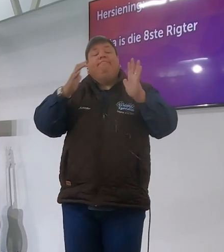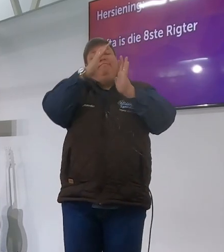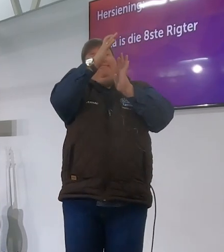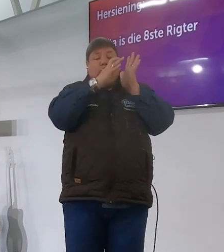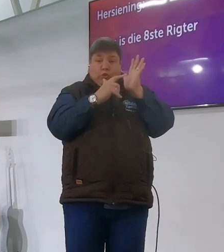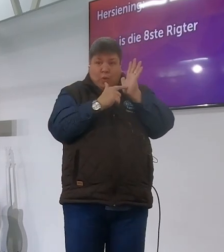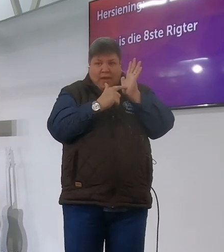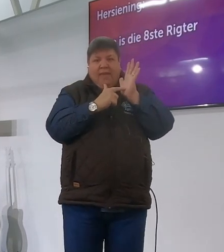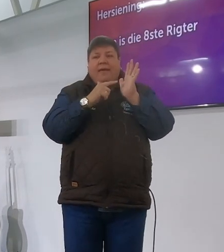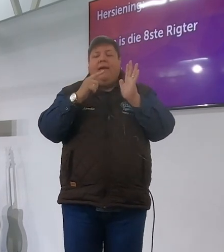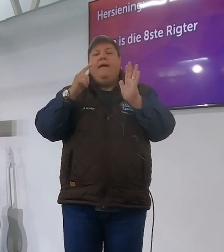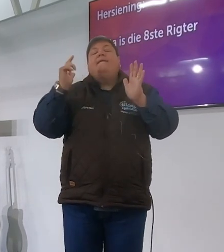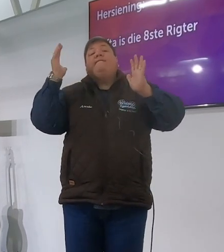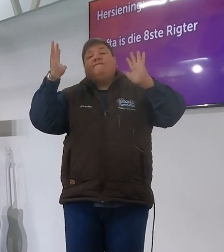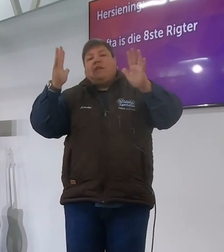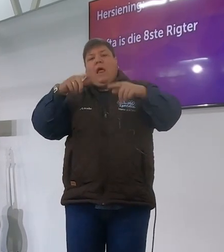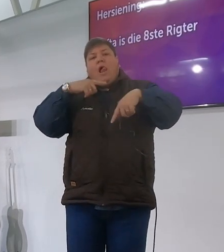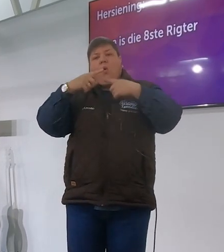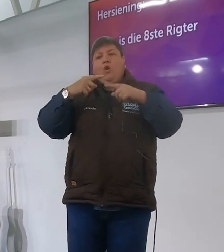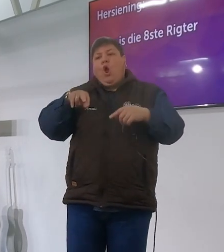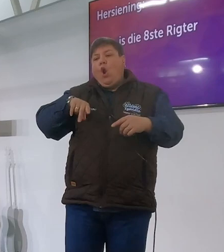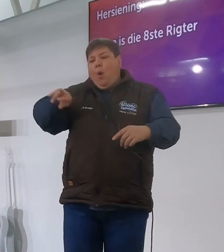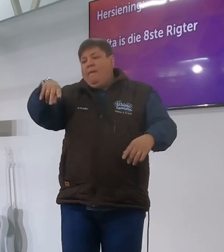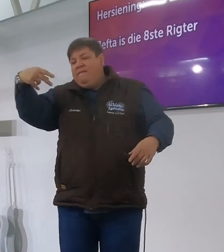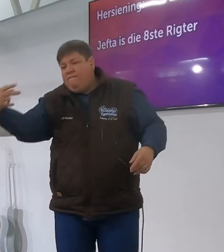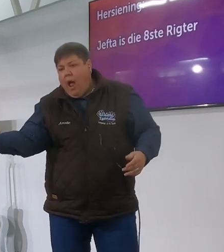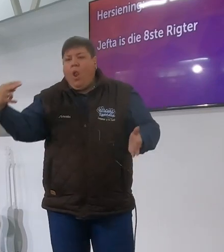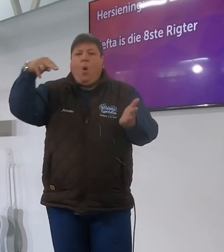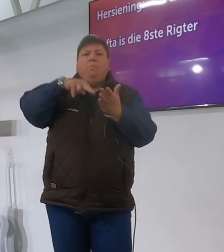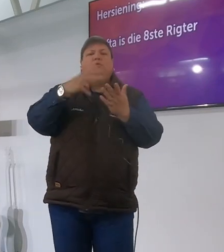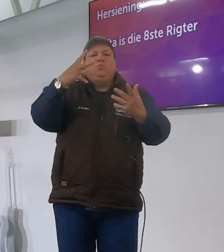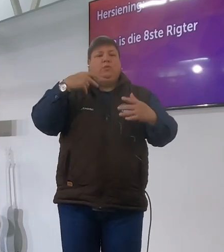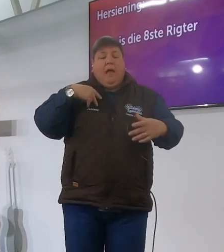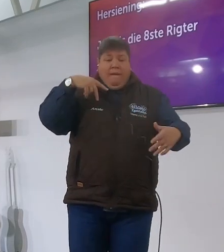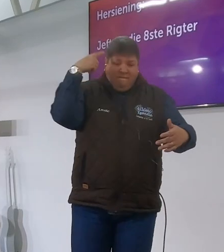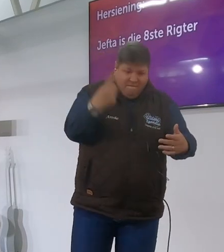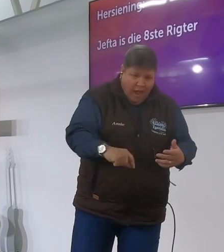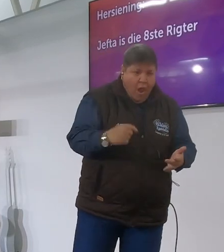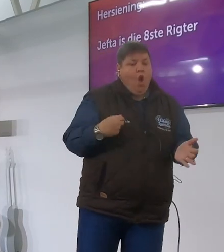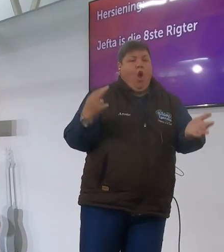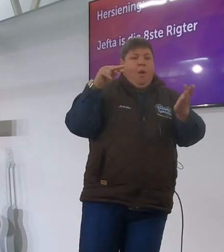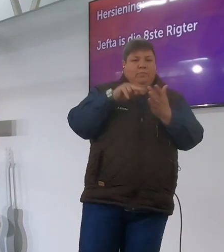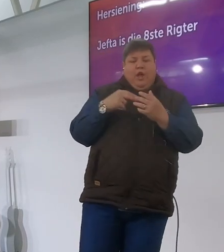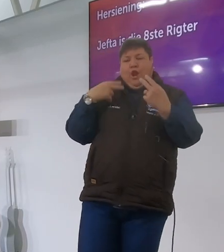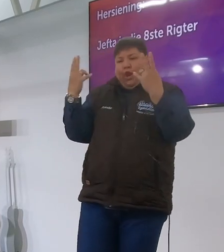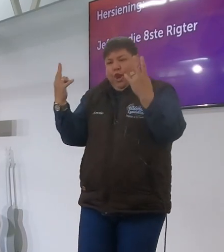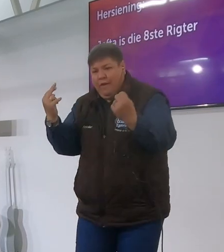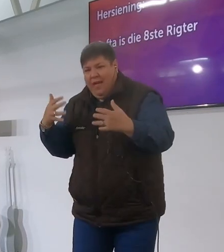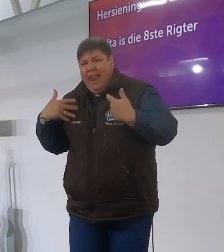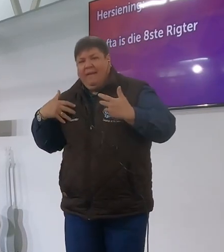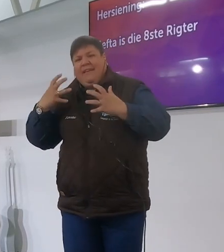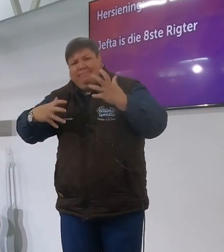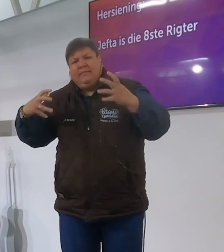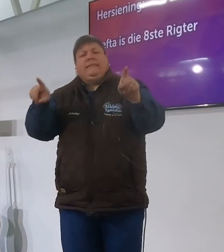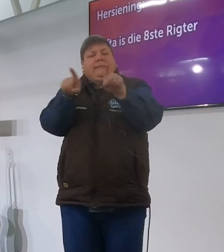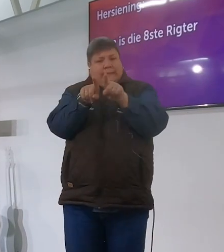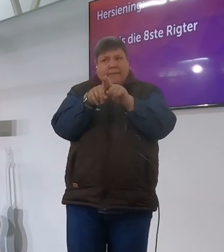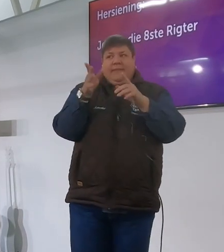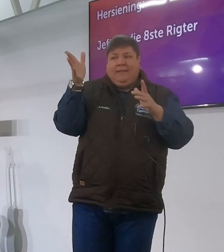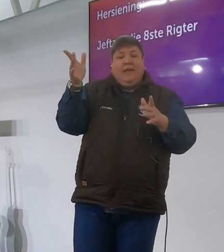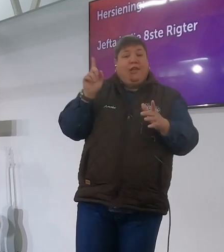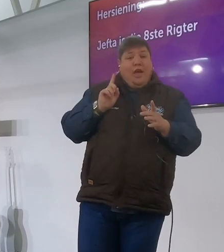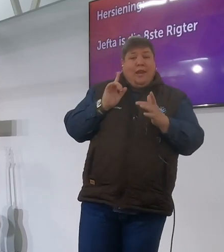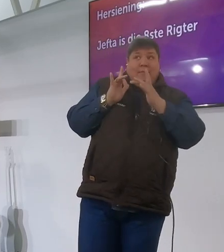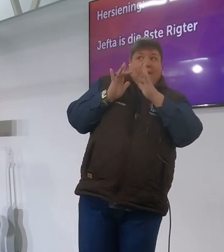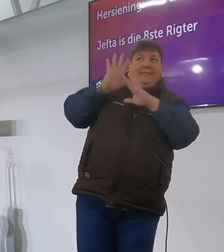wat eral van loop, val, opstaan. Loop, val, opstaan. En so ons kan baie dankbaar wees dat ons in die Heer